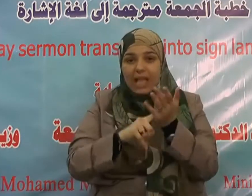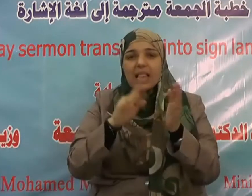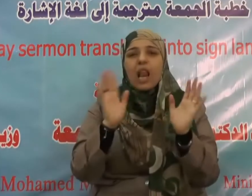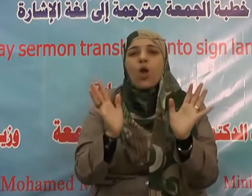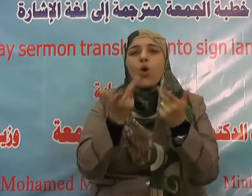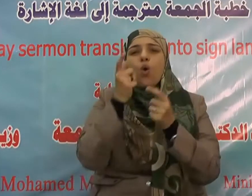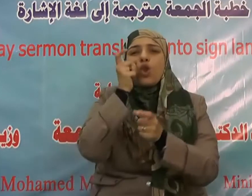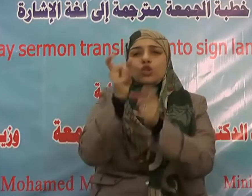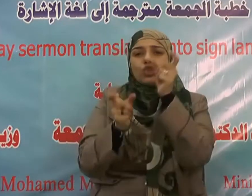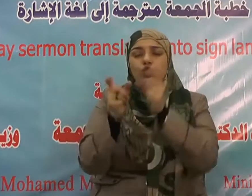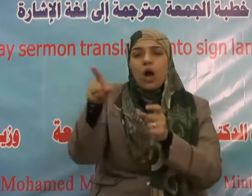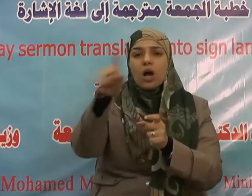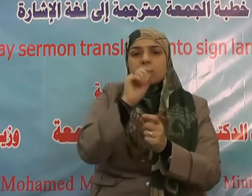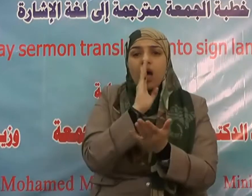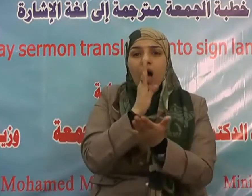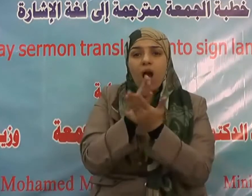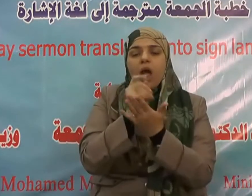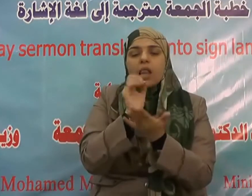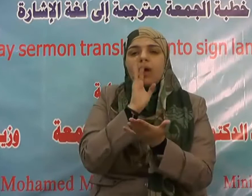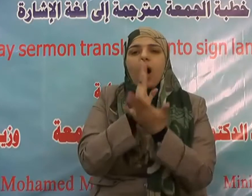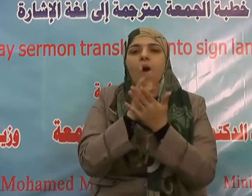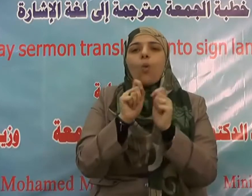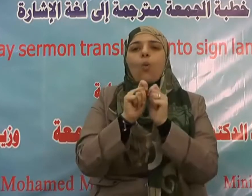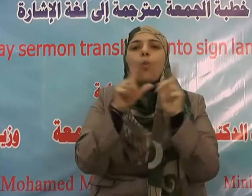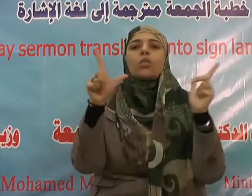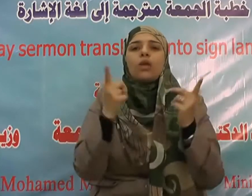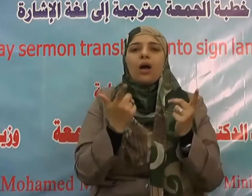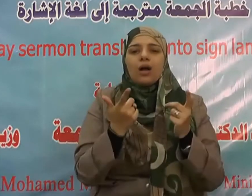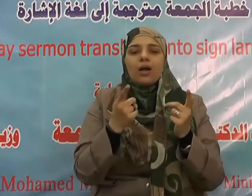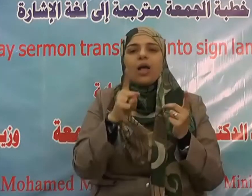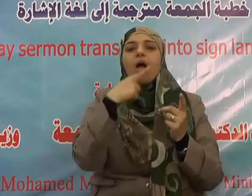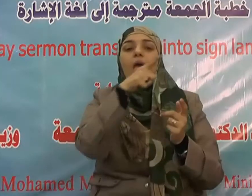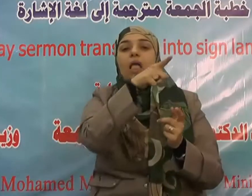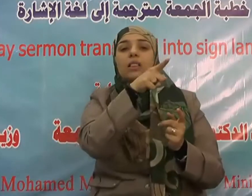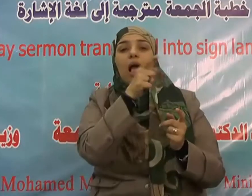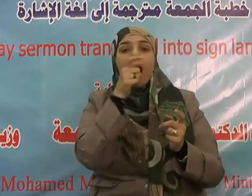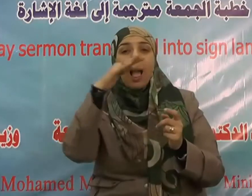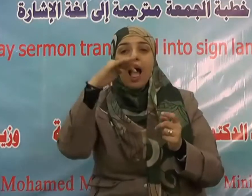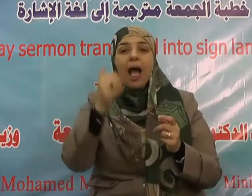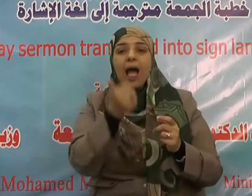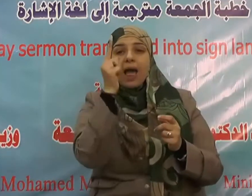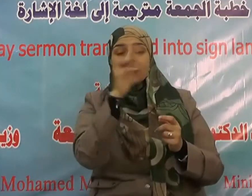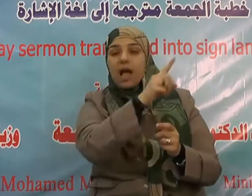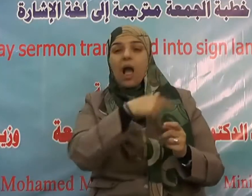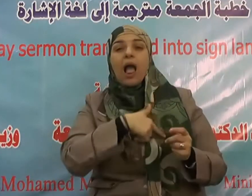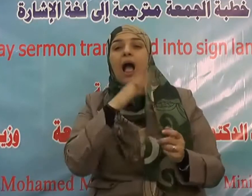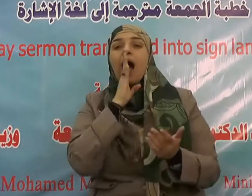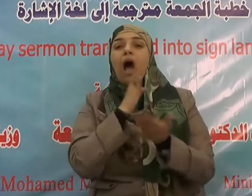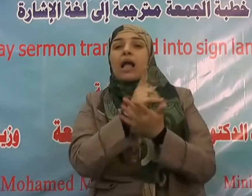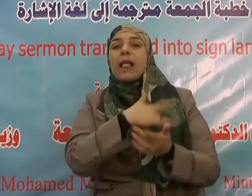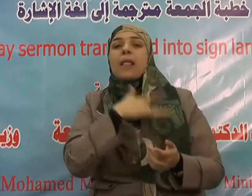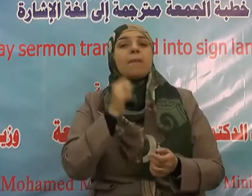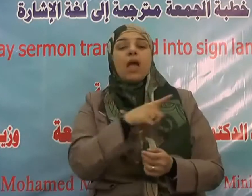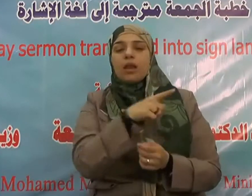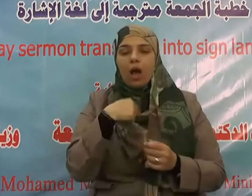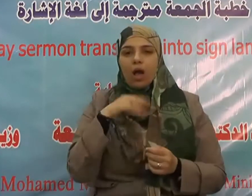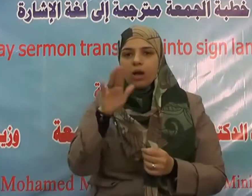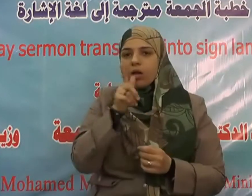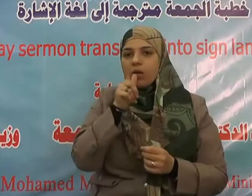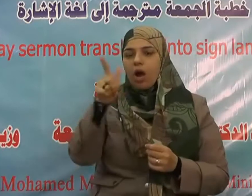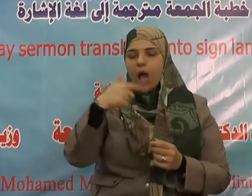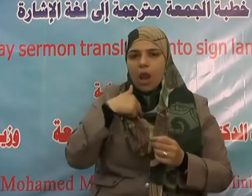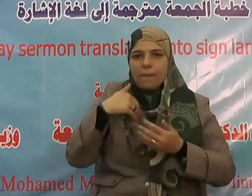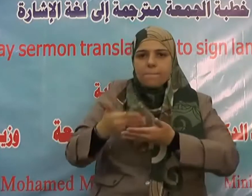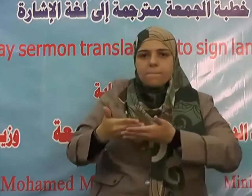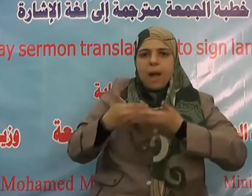مشاعر الناس كالسخرية والاستهزاء وسوء الظن قال